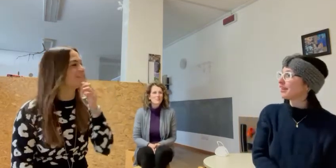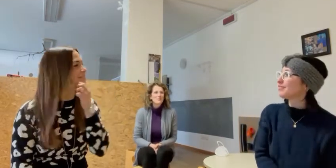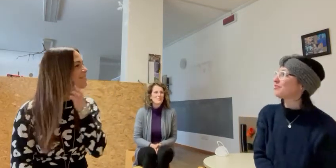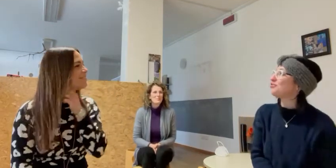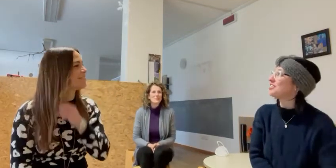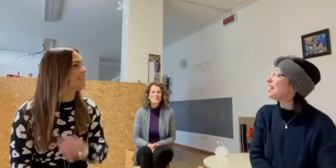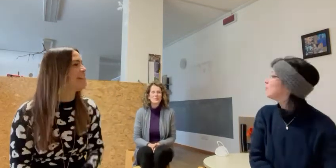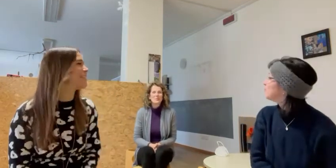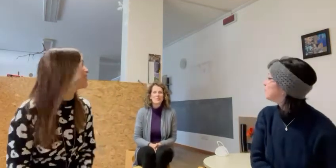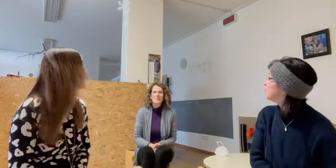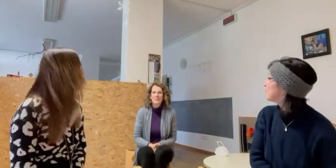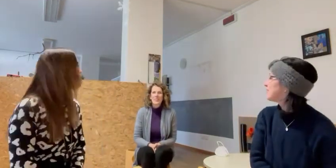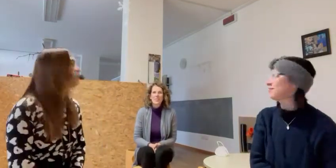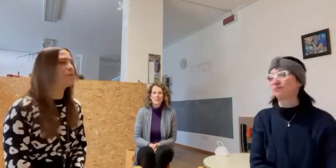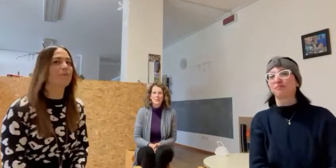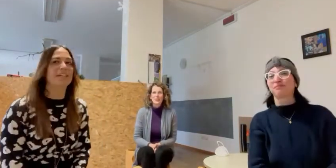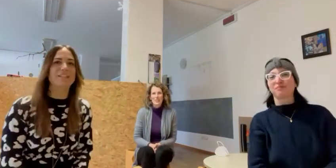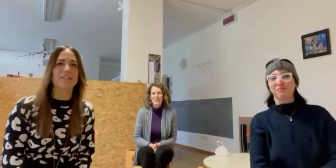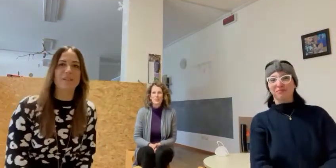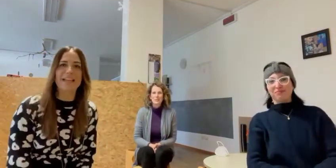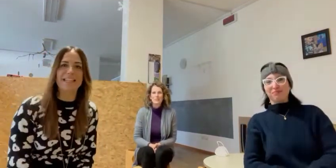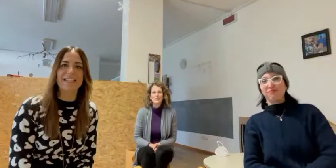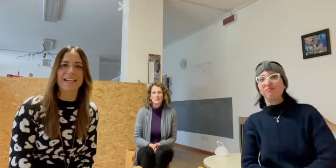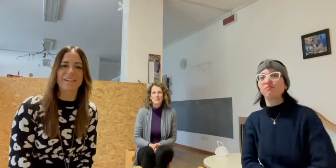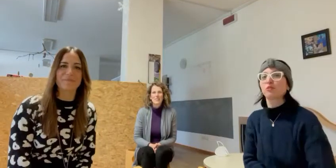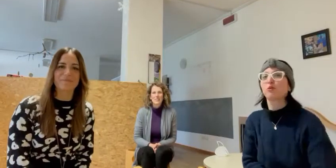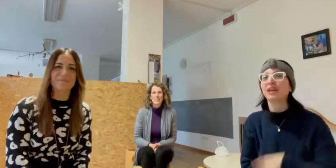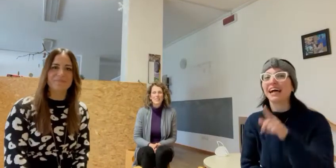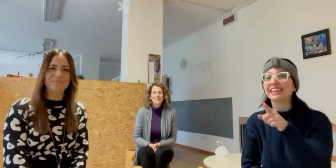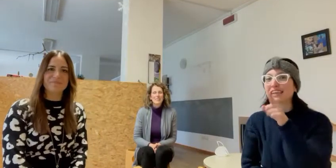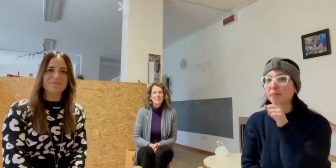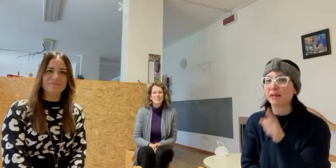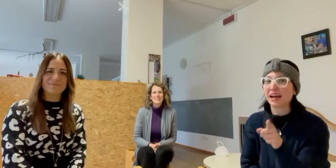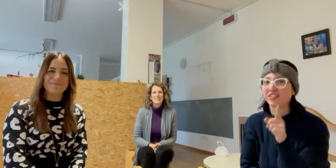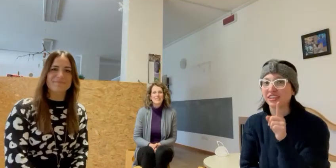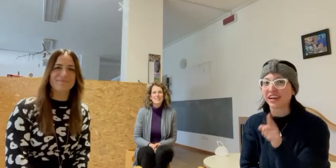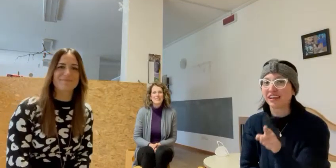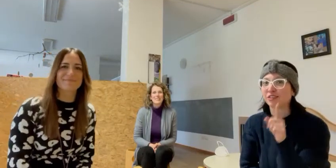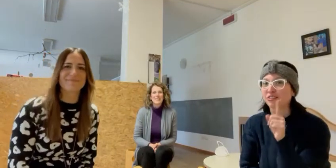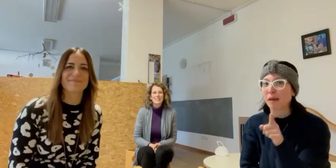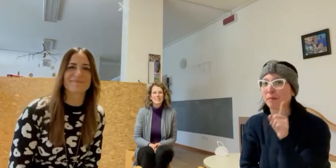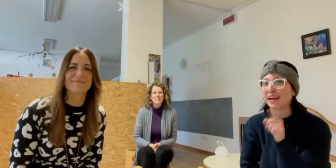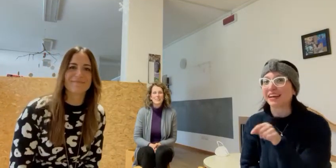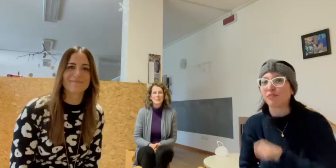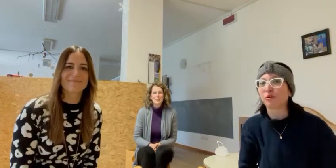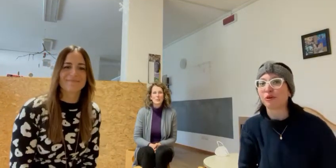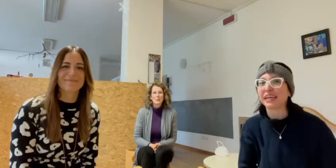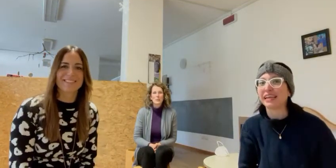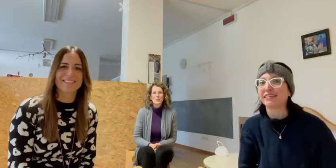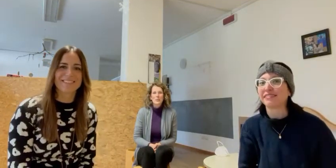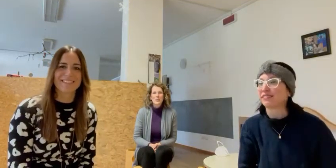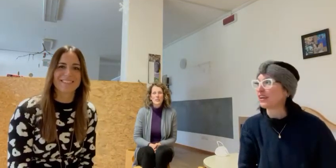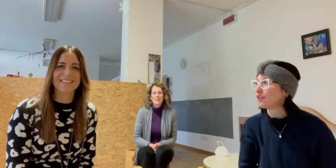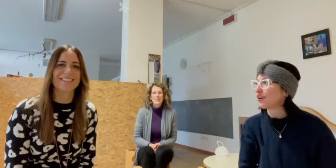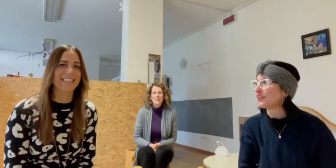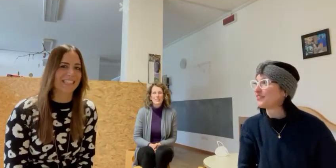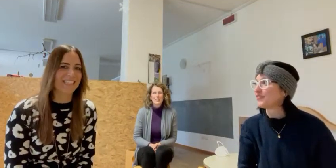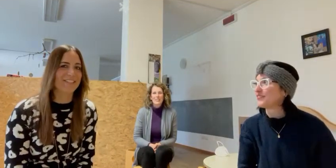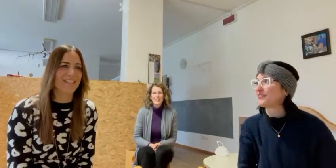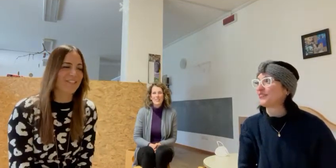canzoncina! Eh sì, dobbiamo cantare un'altra! Un'altra che piace tanto sempre anche a voi, vero? Sì, certo!